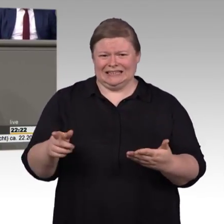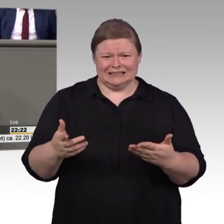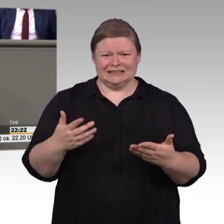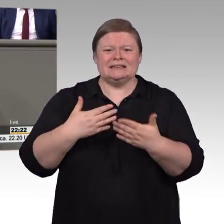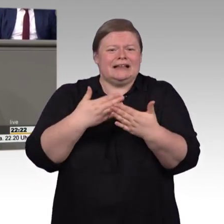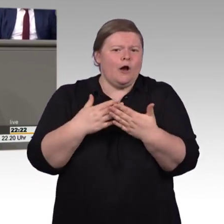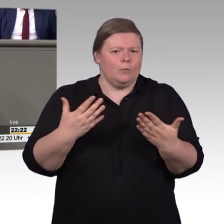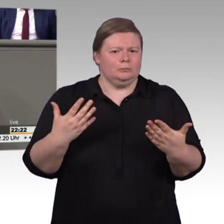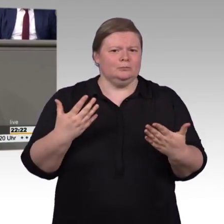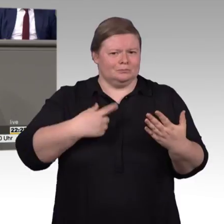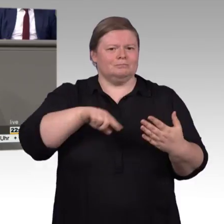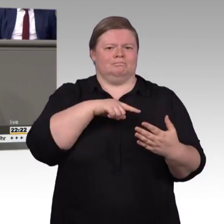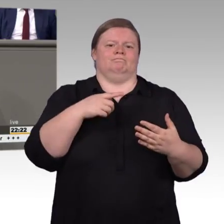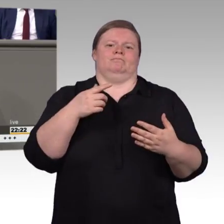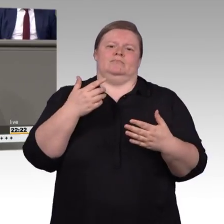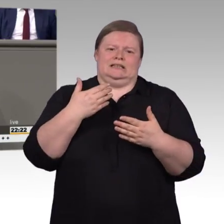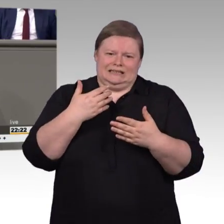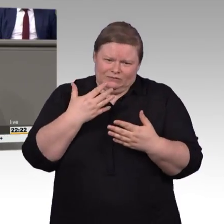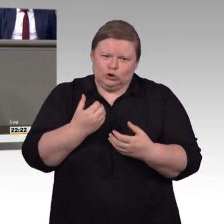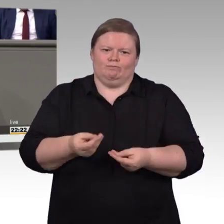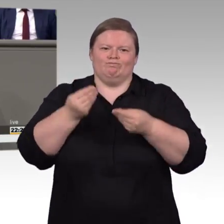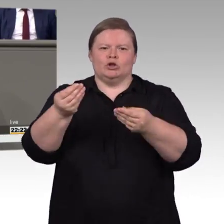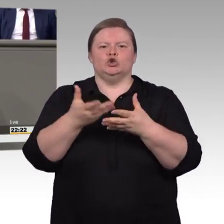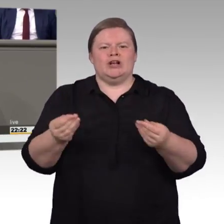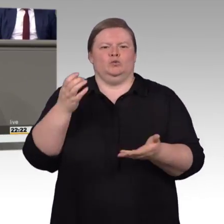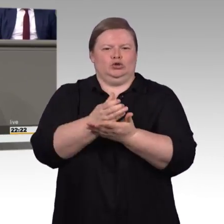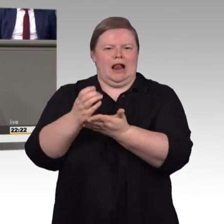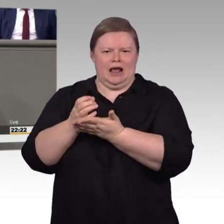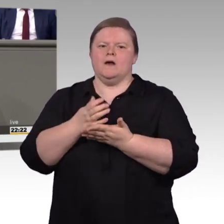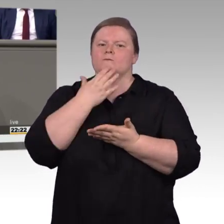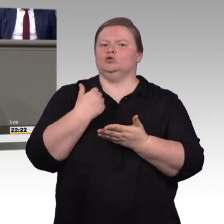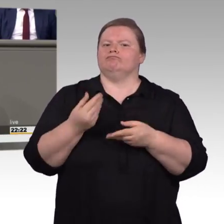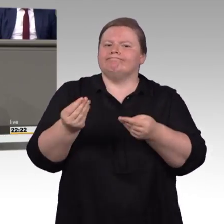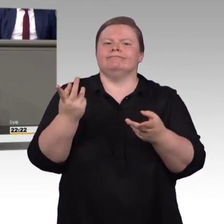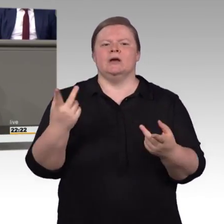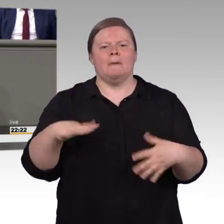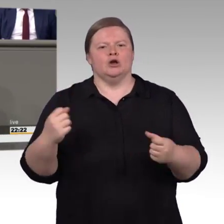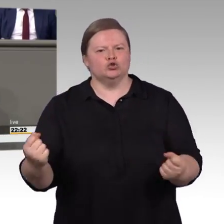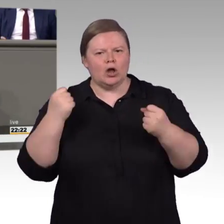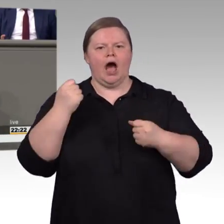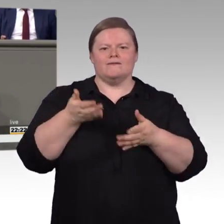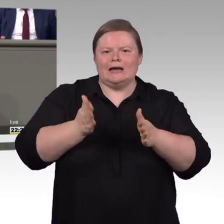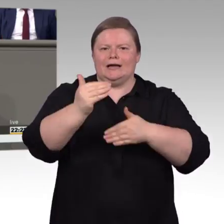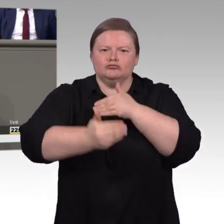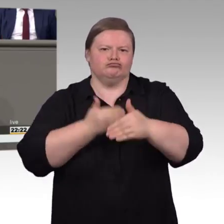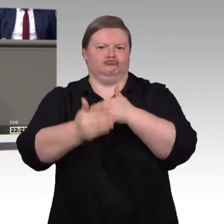Schlichtungsstellen, denke ich, eine gute Stärkung mit auf den Weg gegeben haben. Ich komme zum Ende.